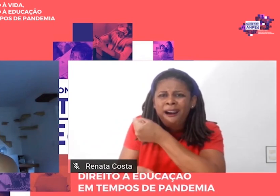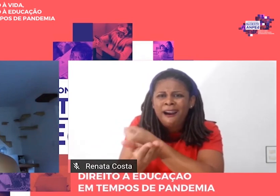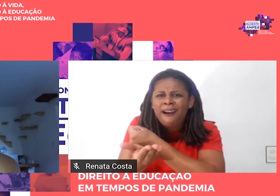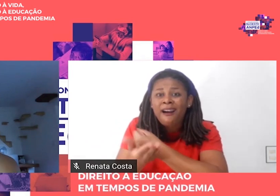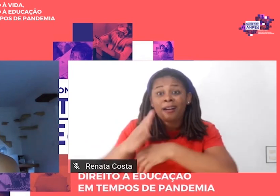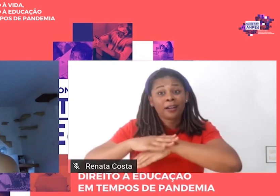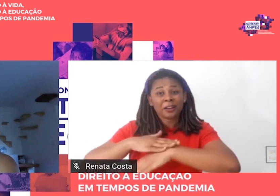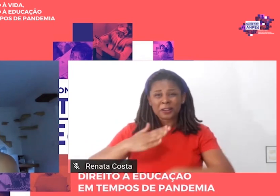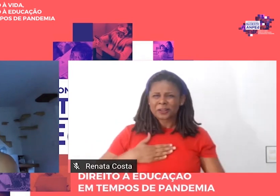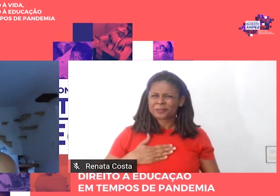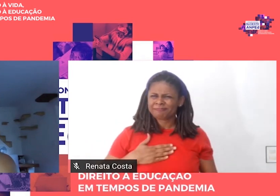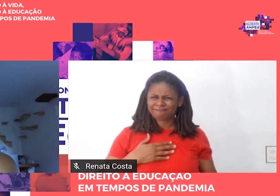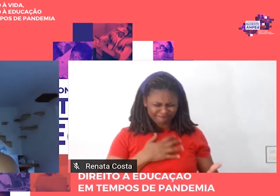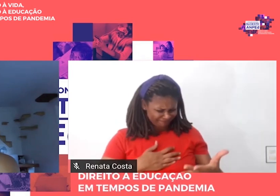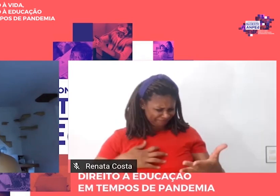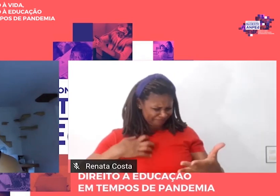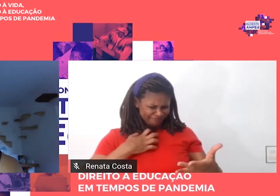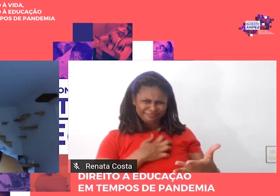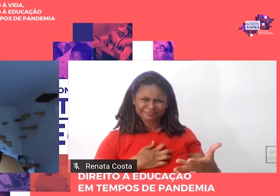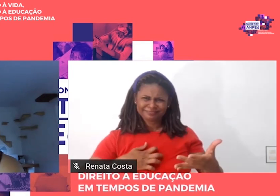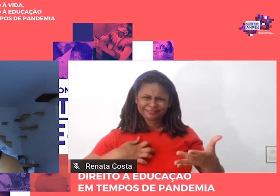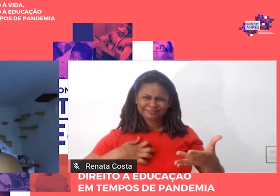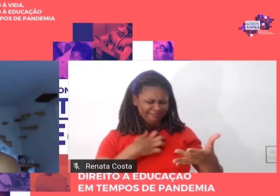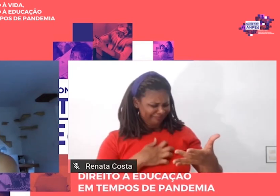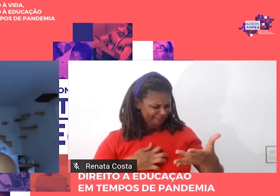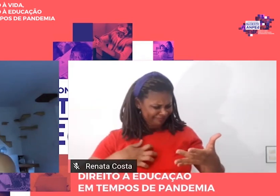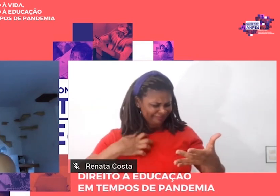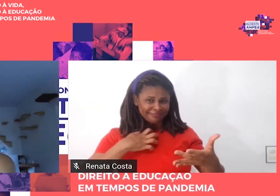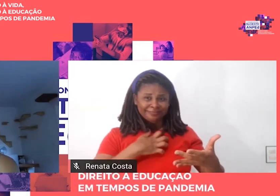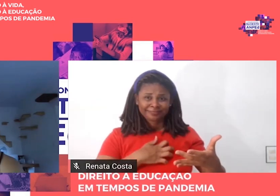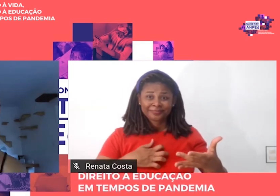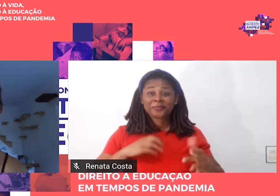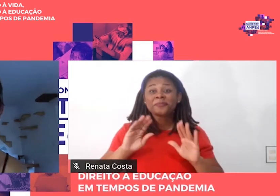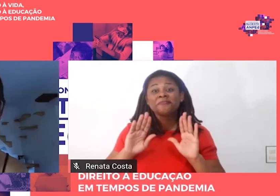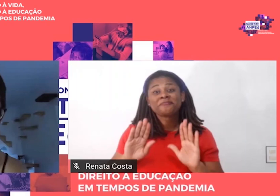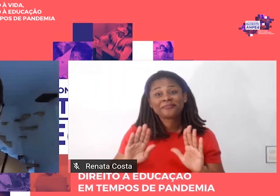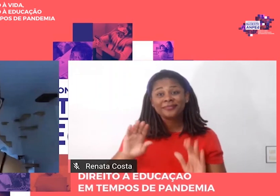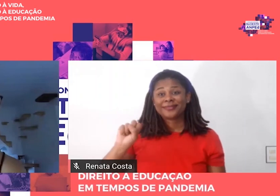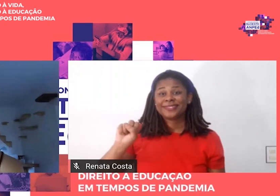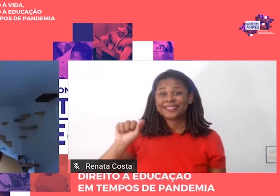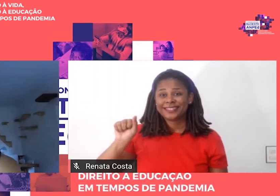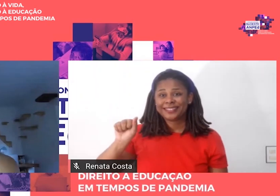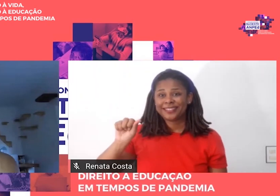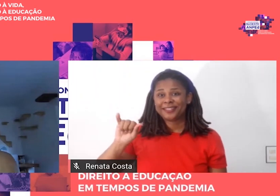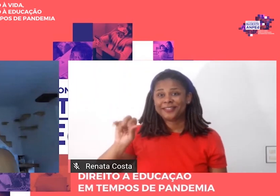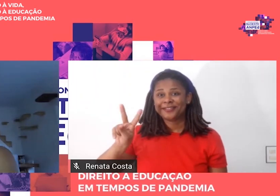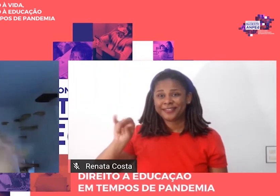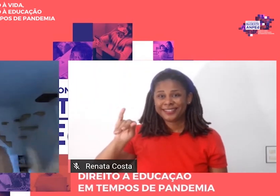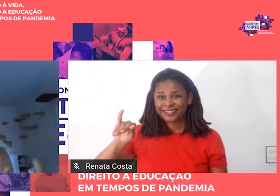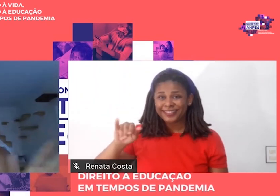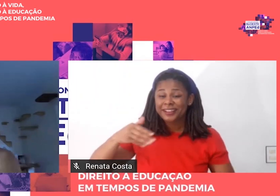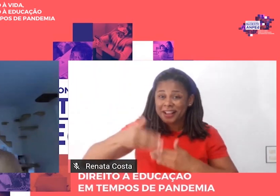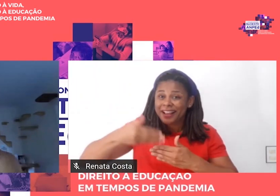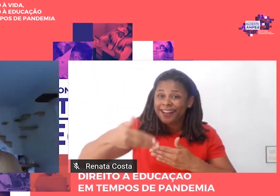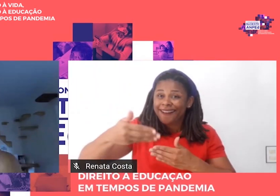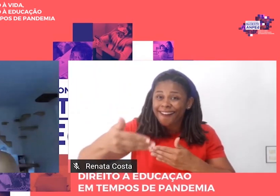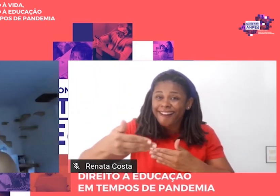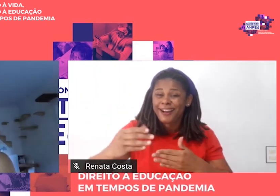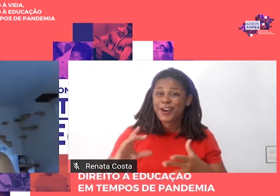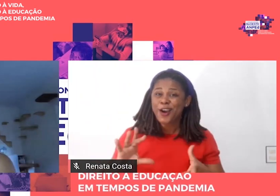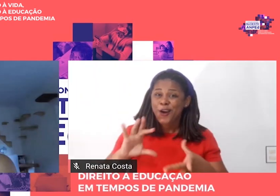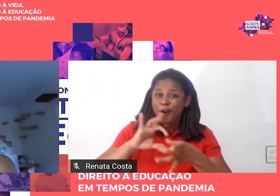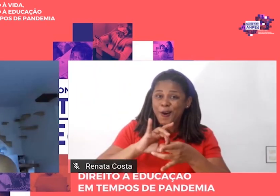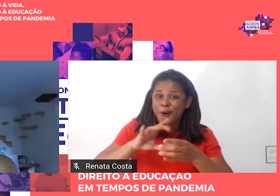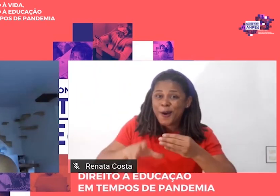indignação. Contudo, uma vez que Saviene aporta outros elementos mais adiante, deixemos, por